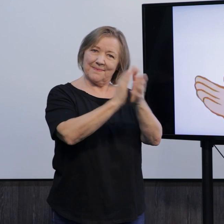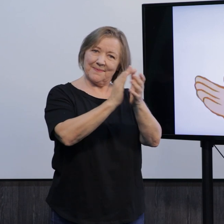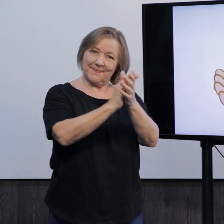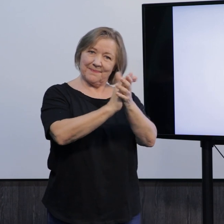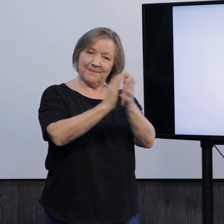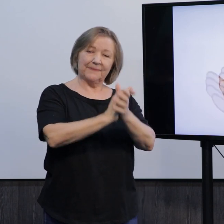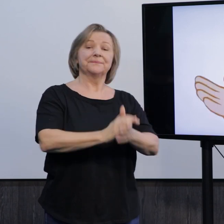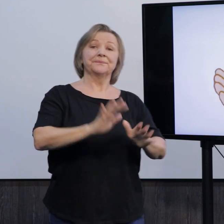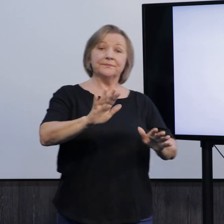Palmas,